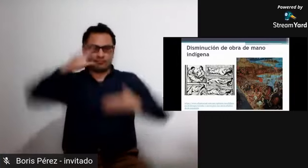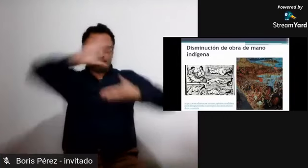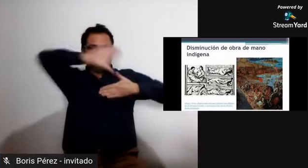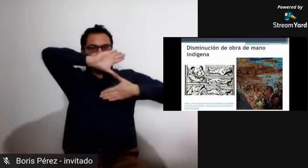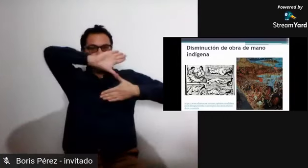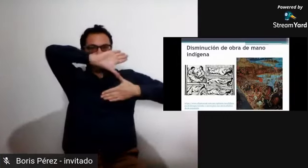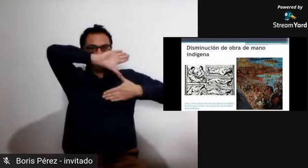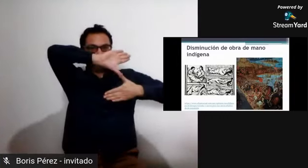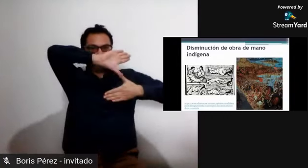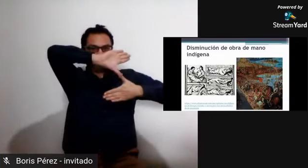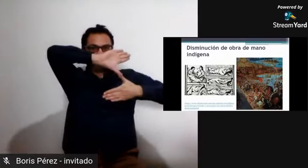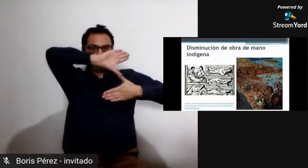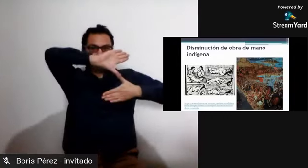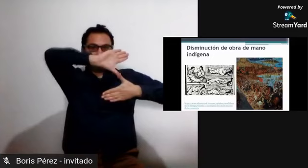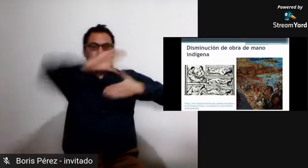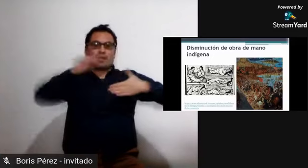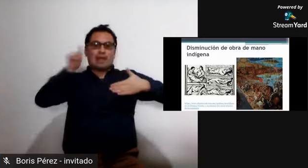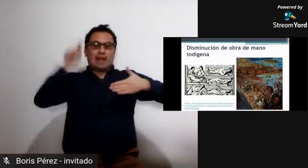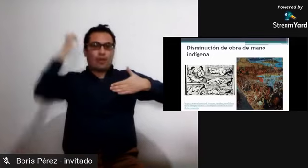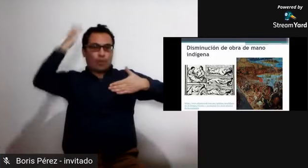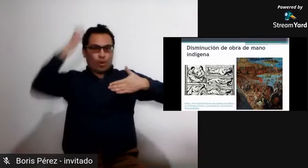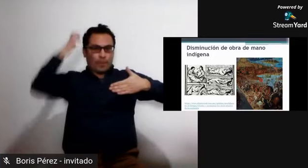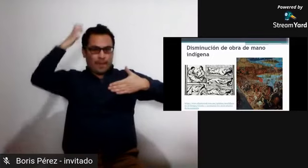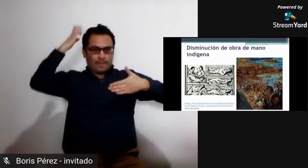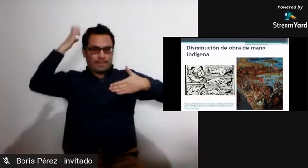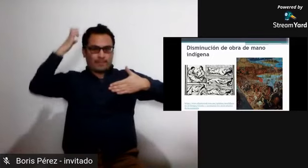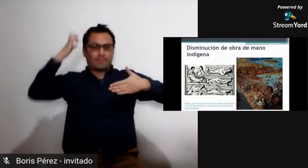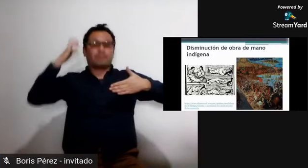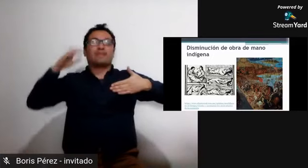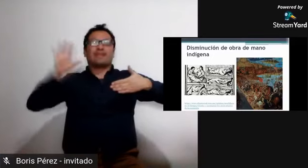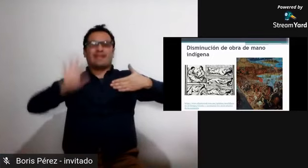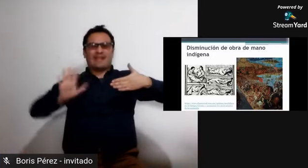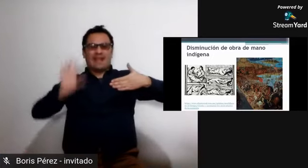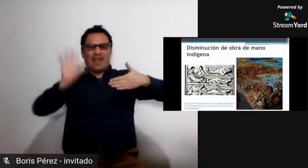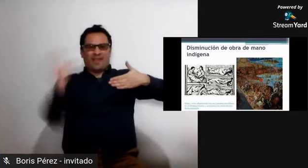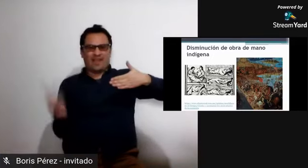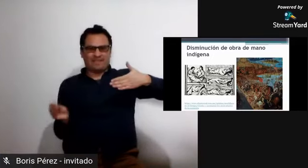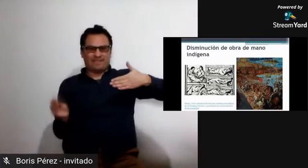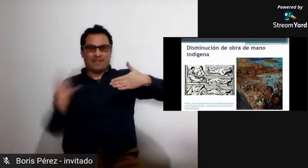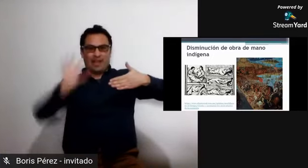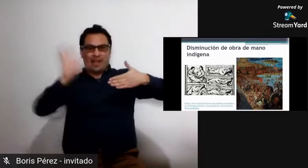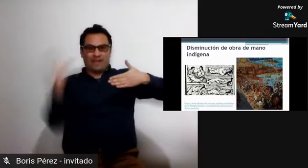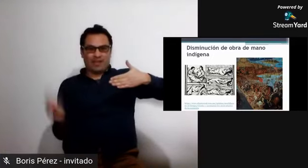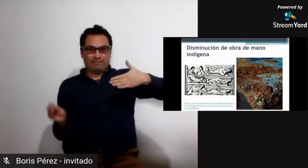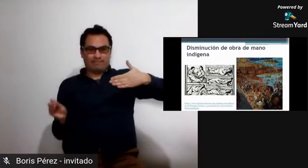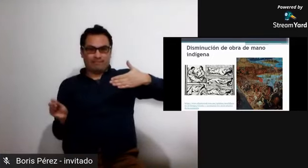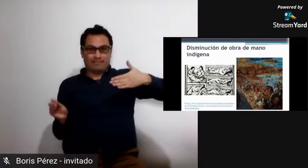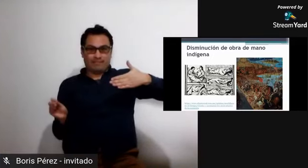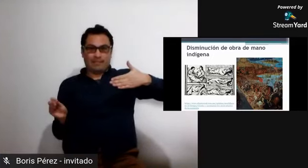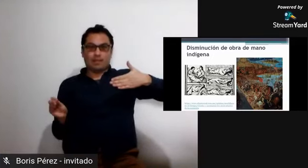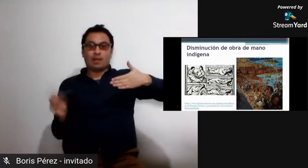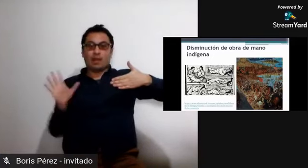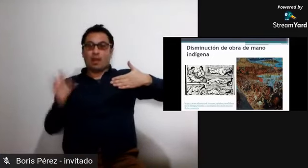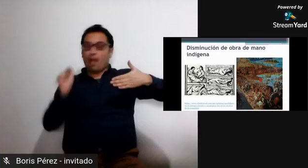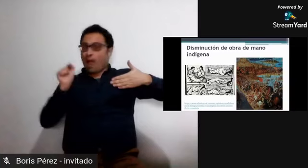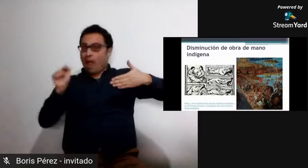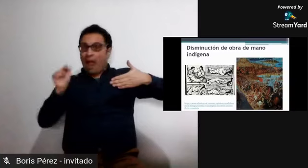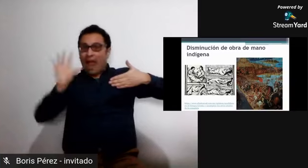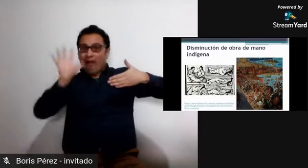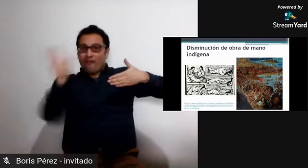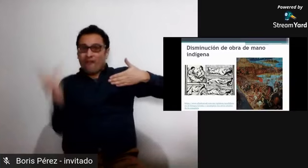ok como les decía entonces muchos de estos esclavos que fueron traídos a américa provenían